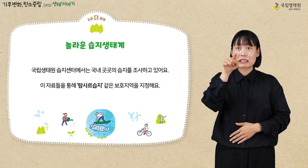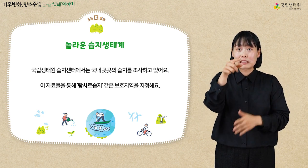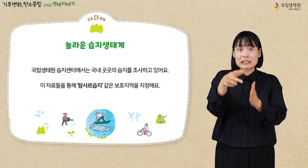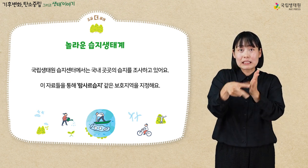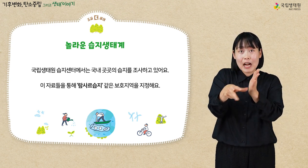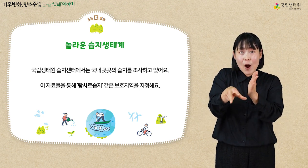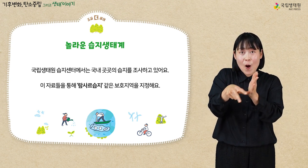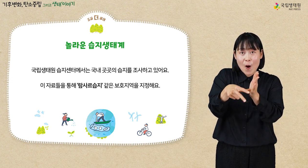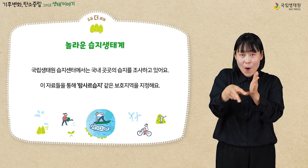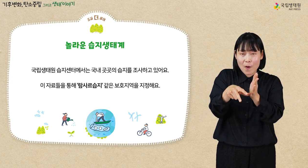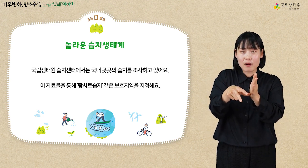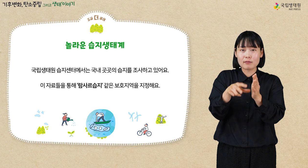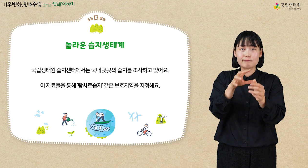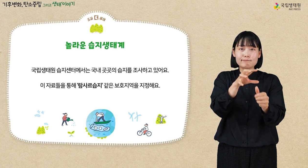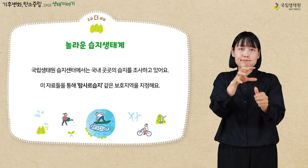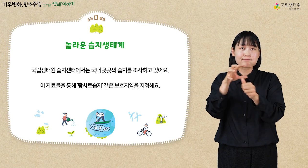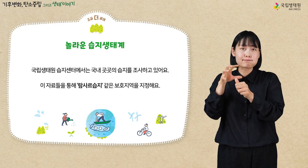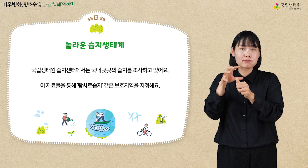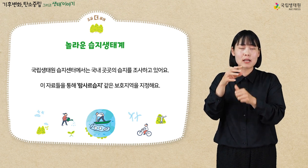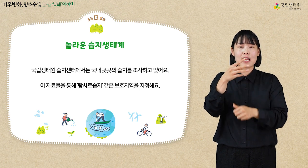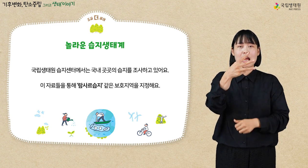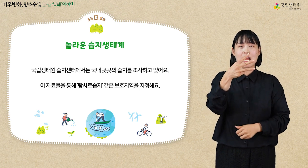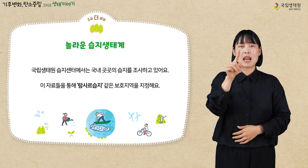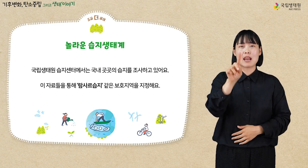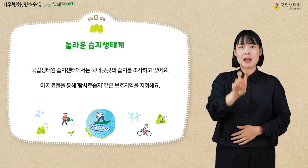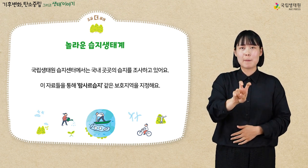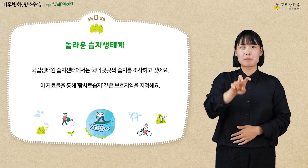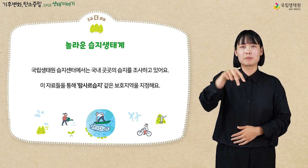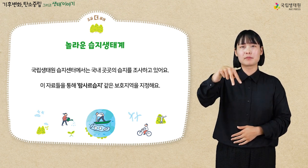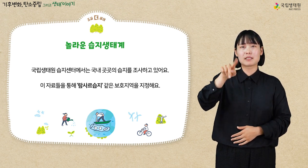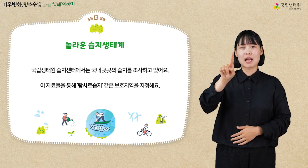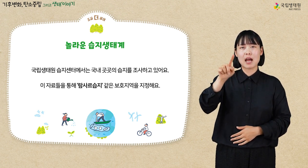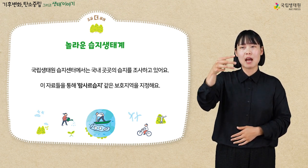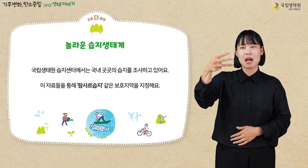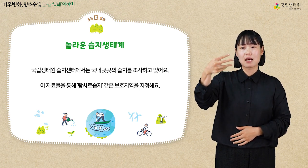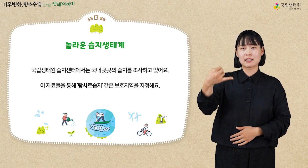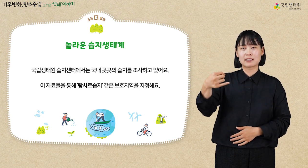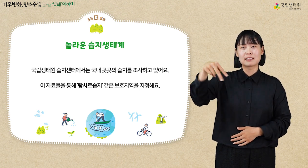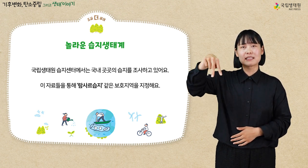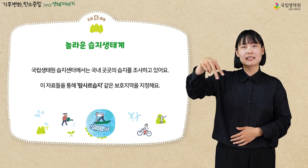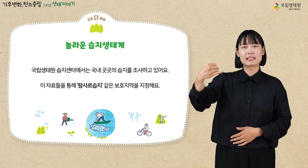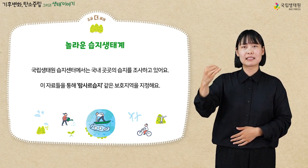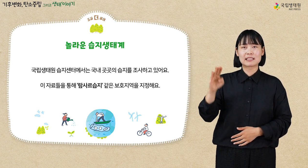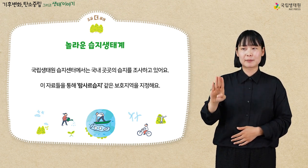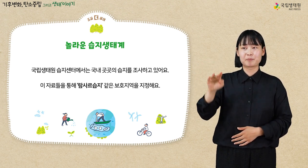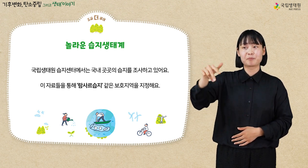이 자료들을 통해 람사르 습지 같은 보호지역을 지정해요.